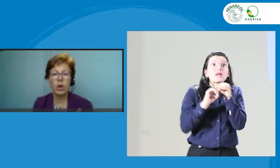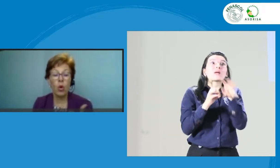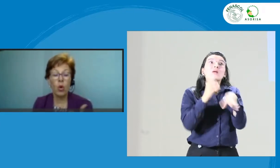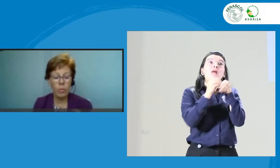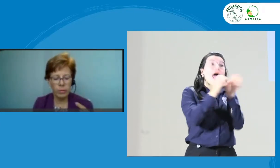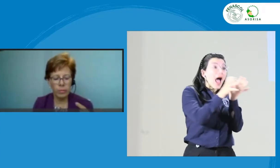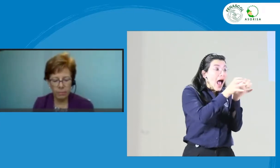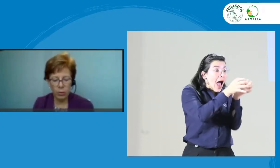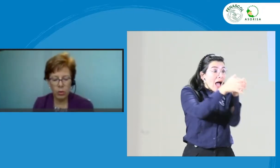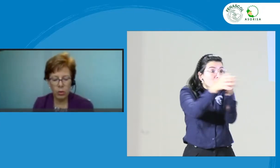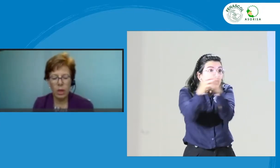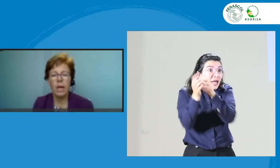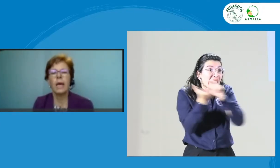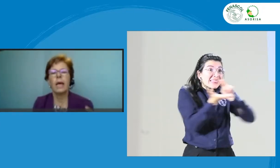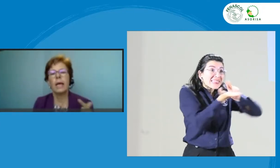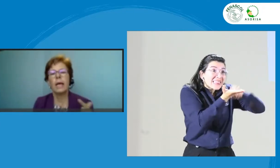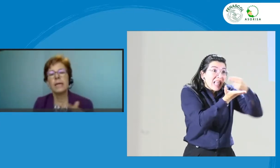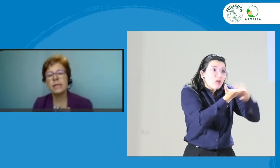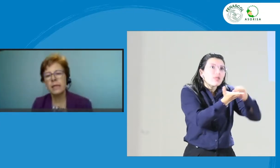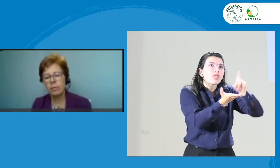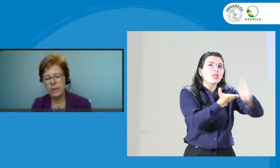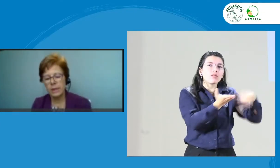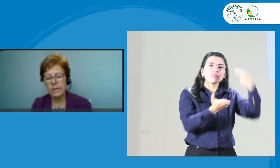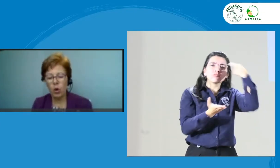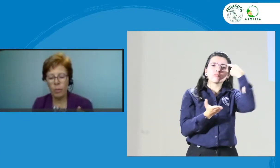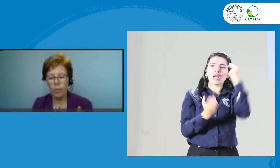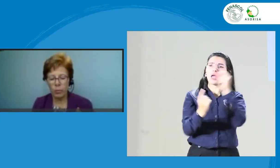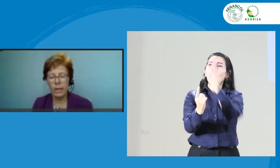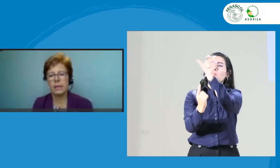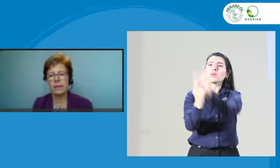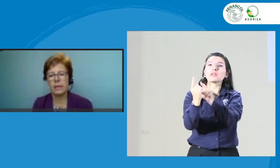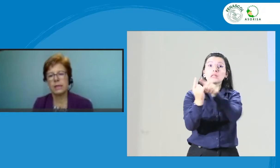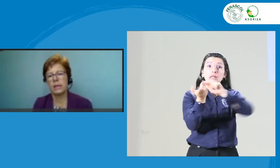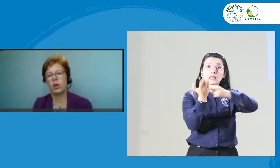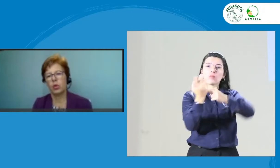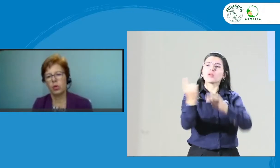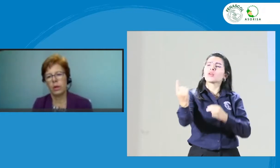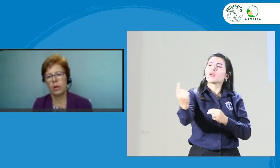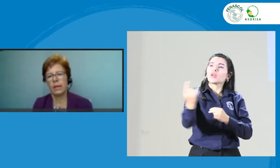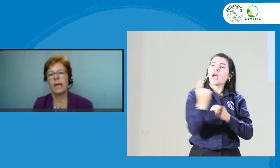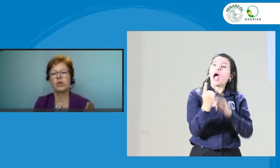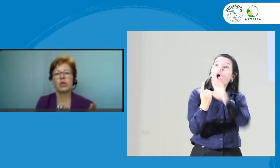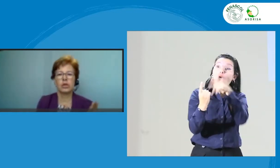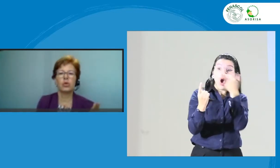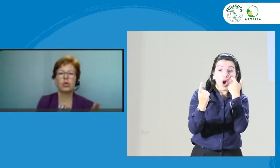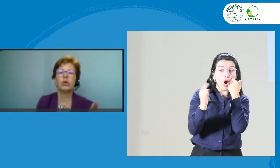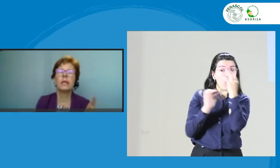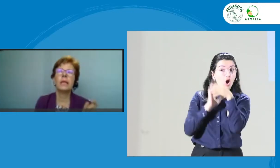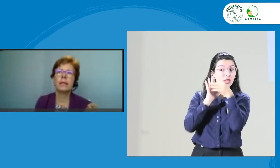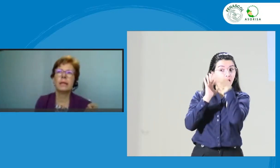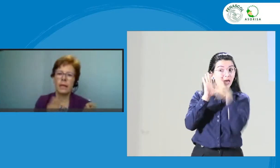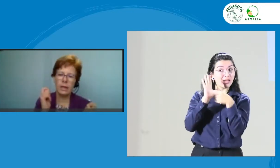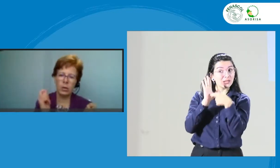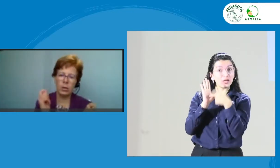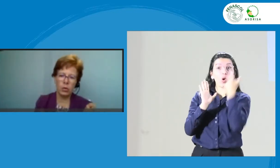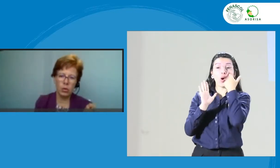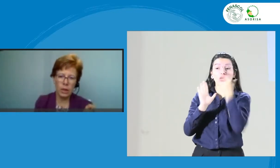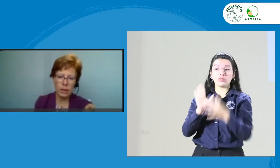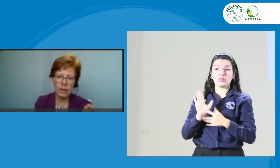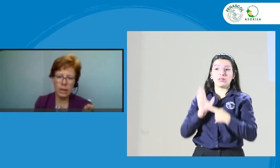como miembro, ese intérprete se compromete a seguir el código de ética. La asociación le entrega el código de ética al